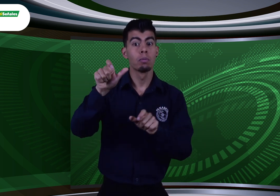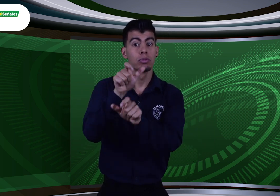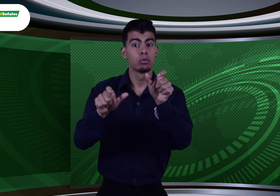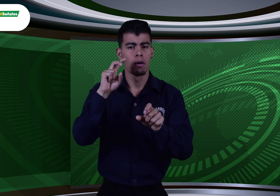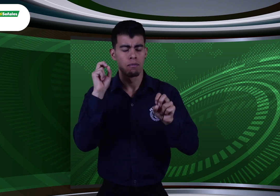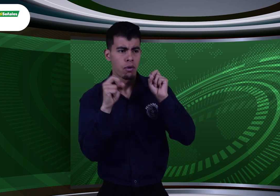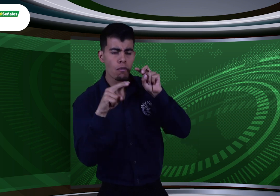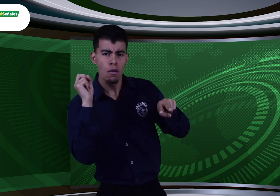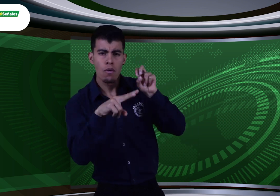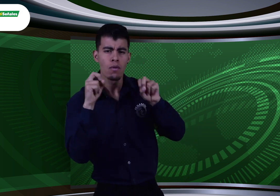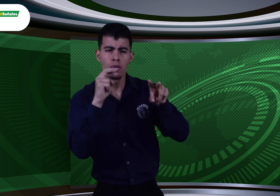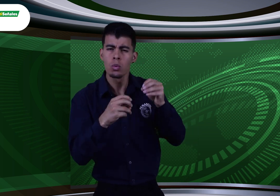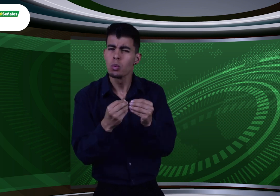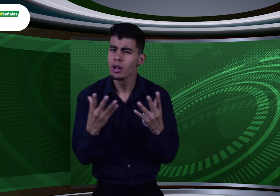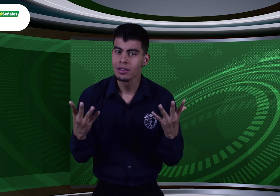ahora 50.000 visitas.